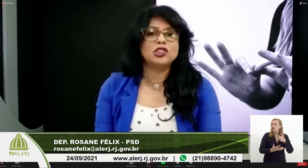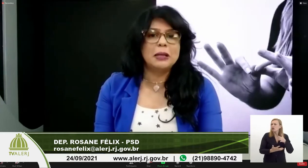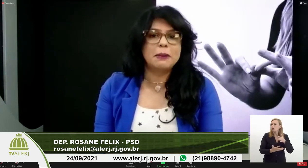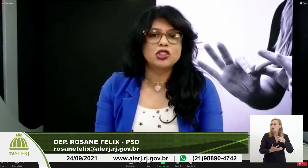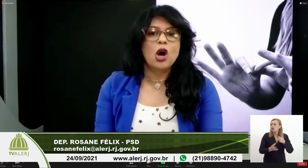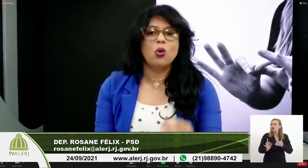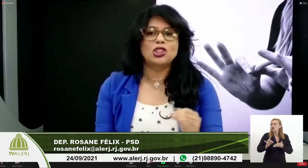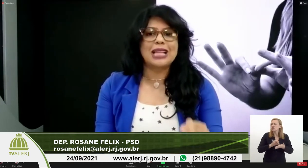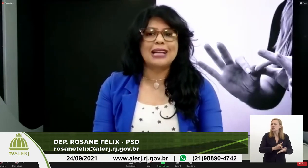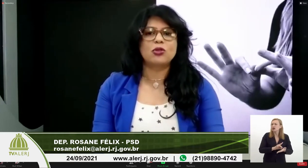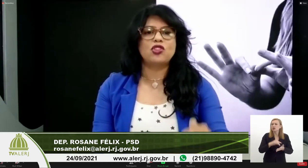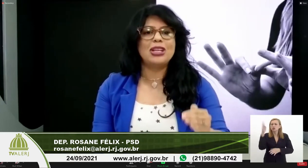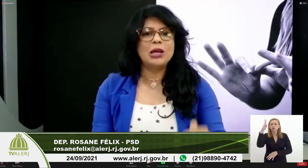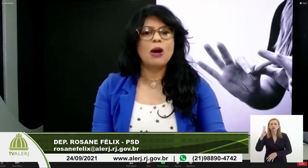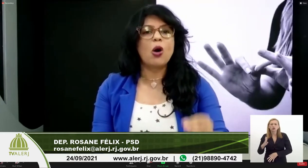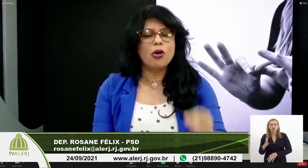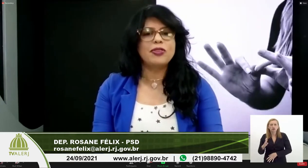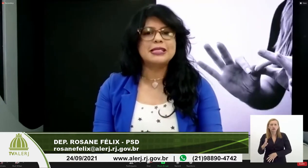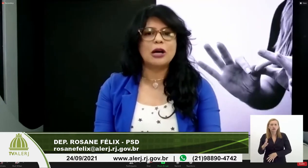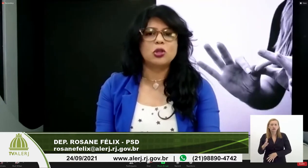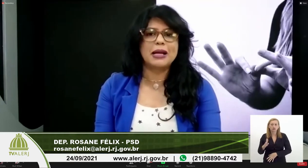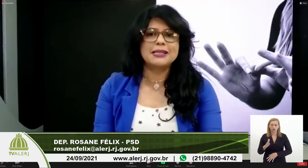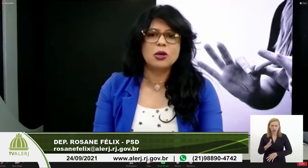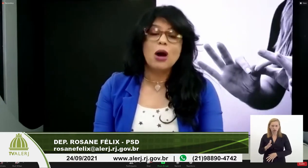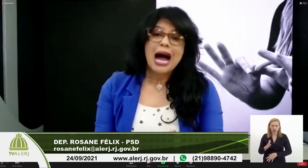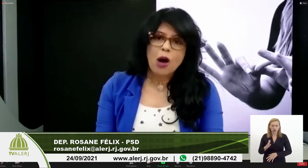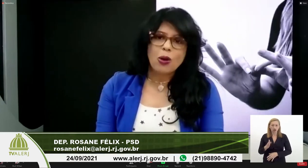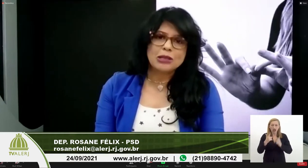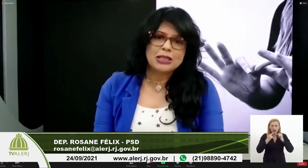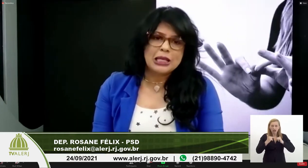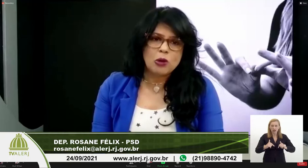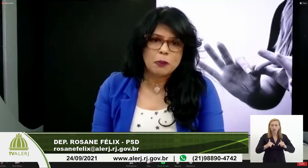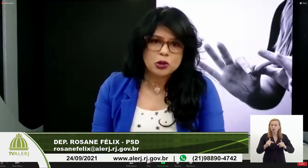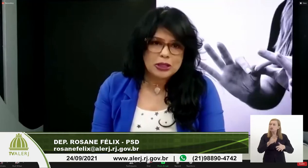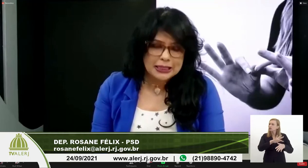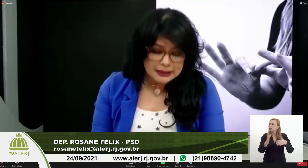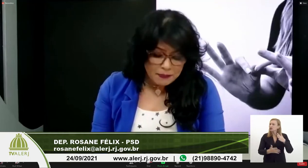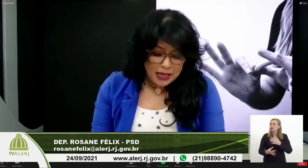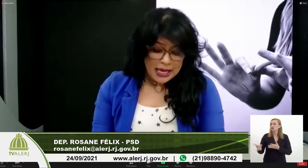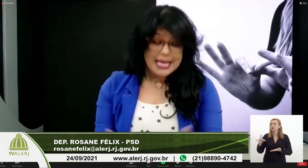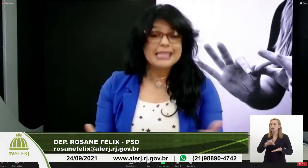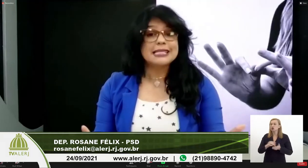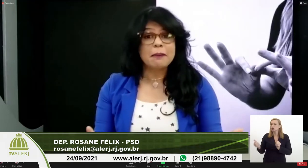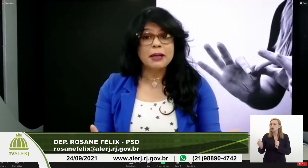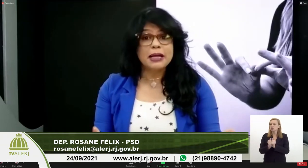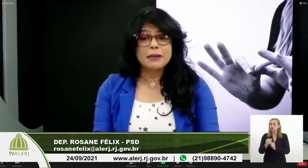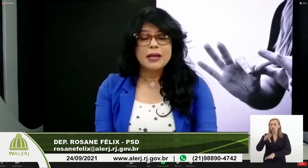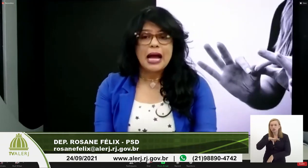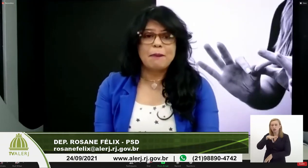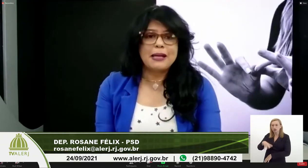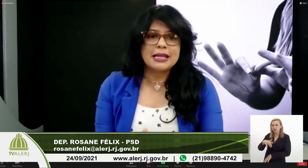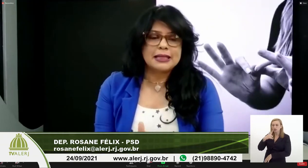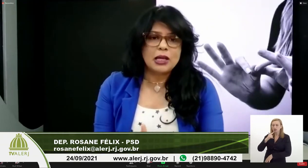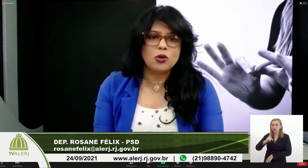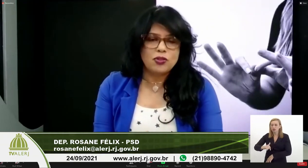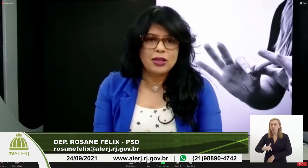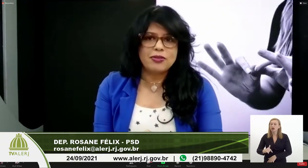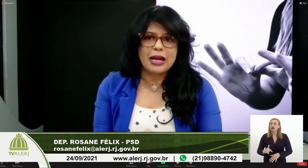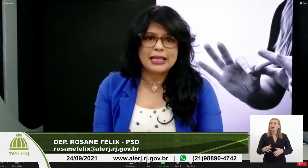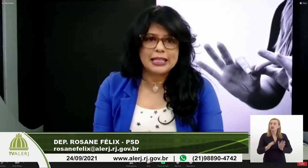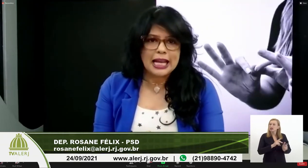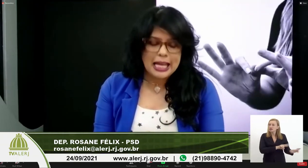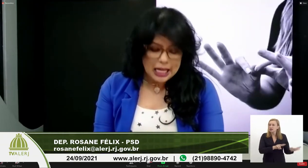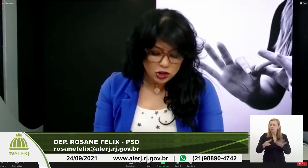confere às libras o status de língua oficial do Brasil ao lado da língua portuguesa. E essa semana, apresentei,